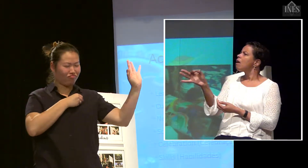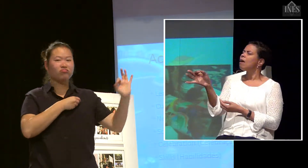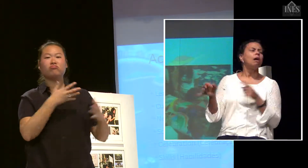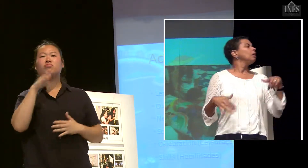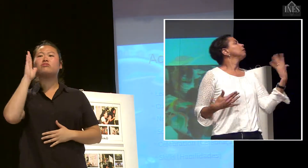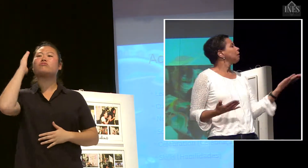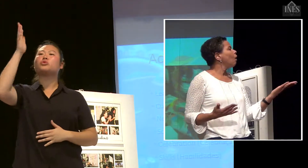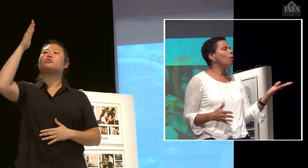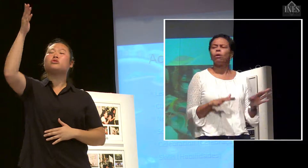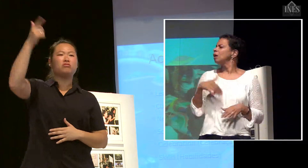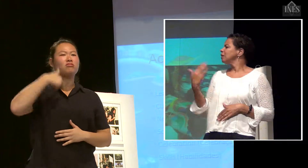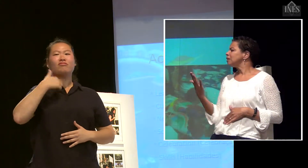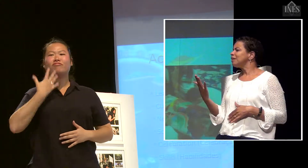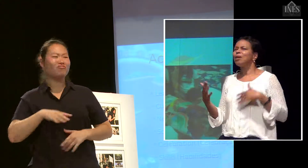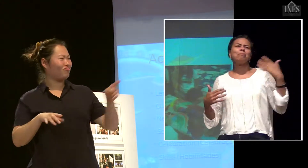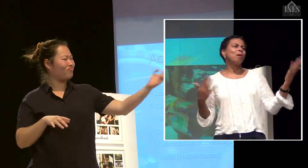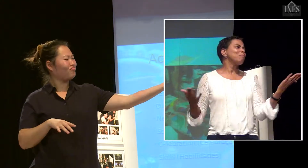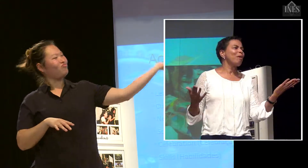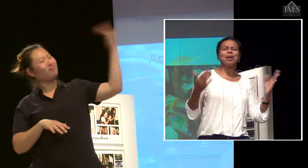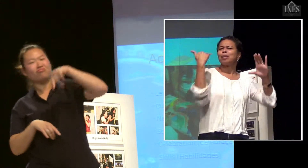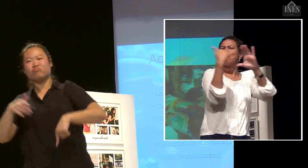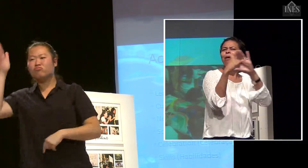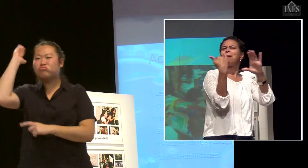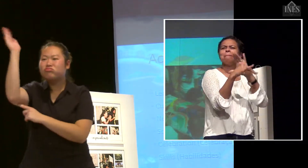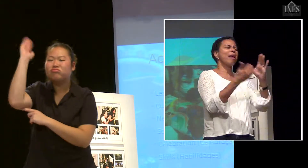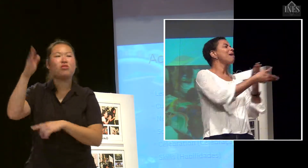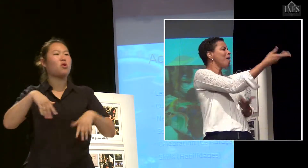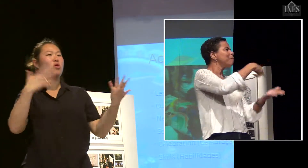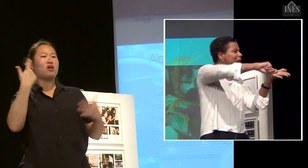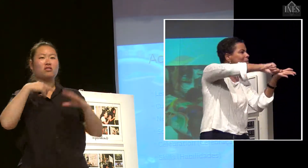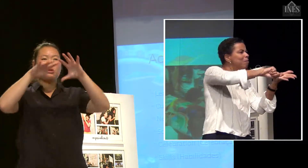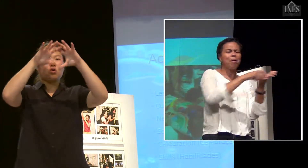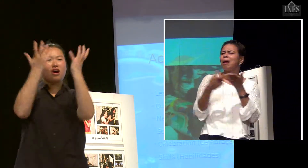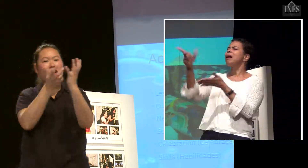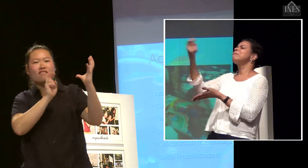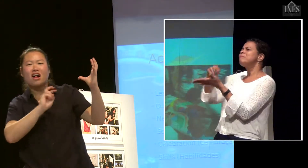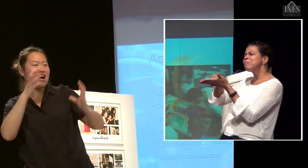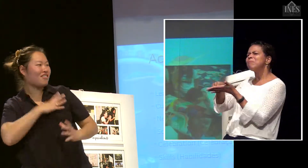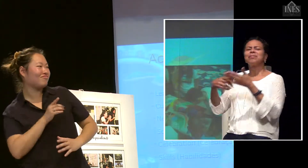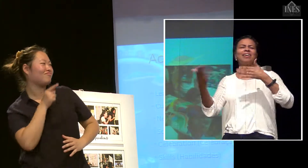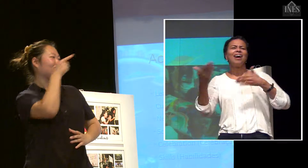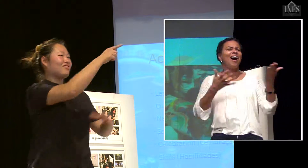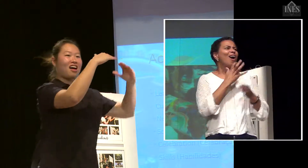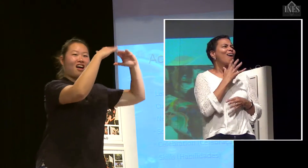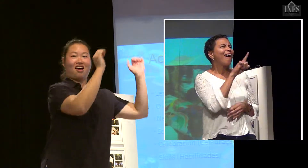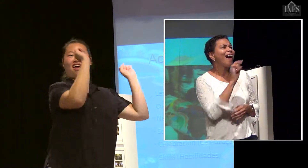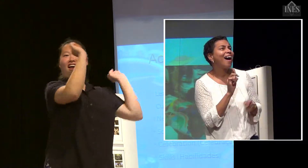depois dali elas saem com o e-mail trocado, já começam a entrar em contato, aí, de repente, a gente conhece pessoas que se conheceram no acampamento, que